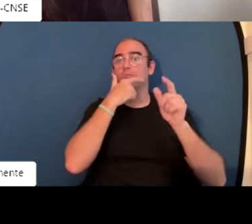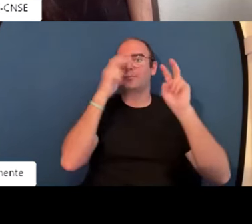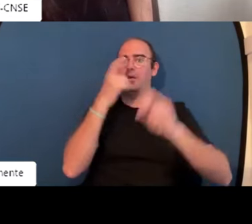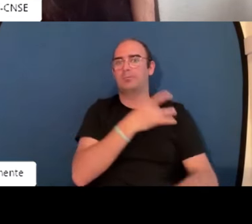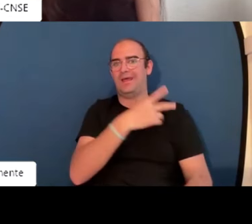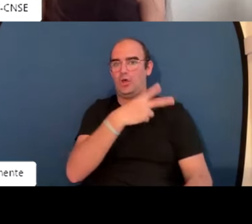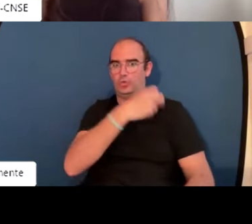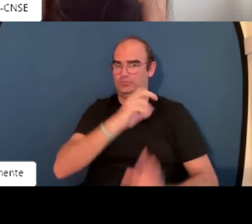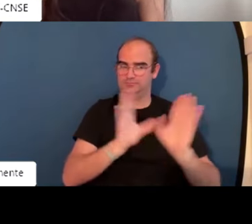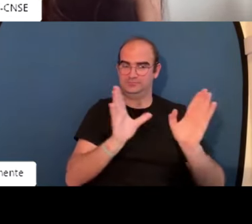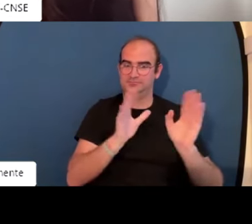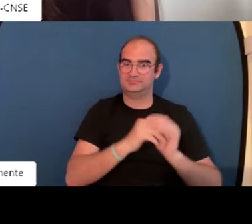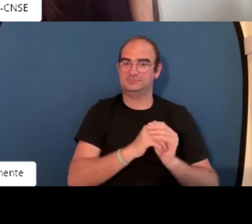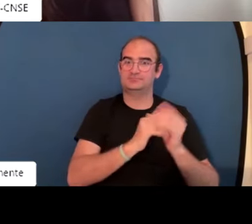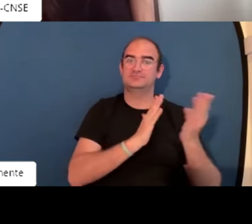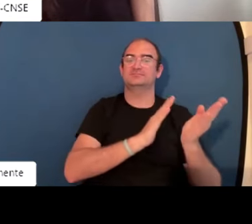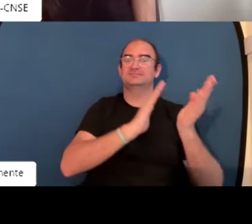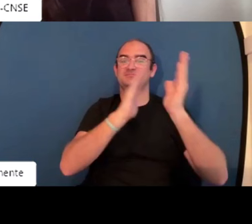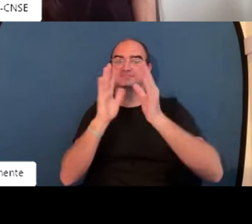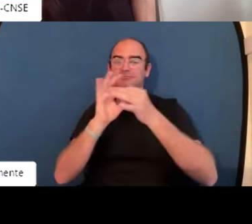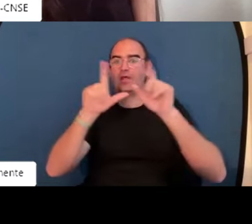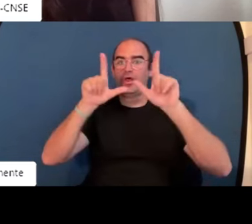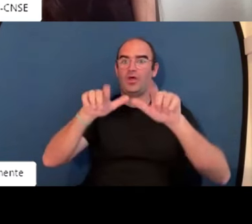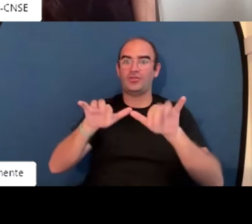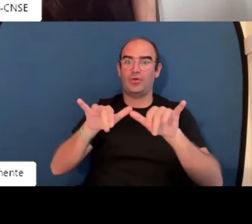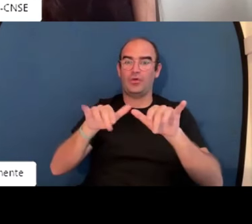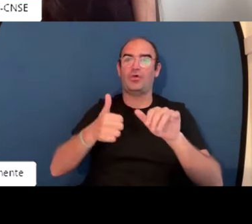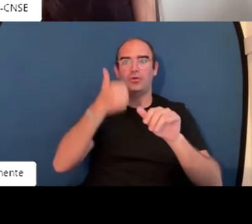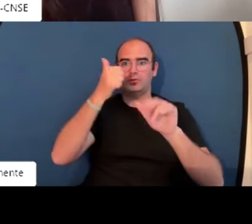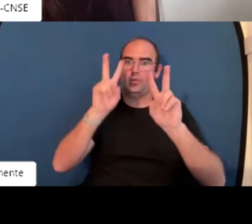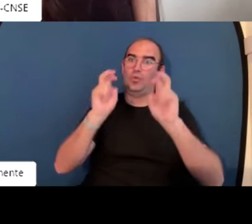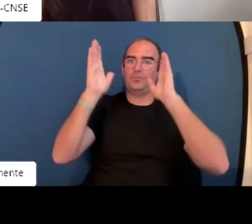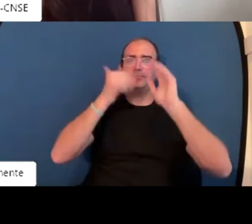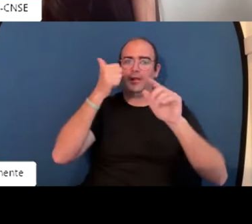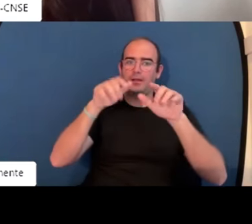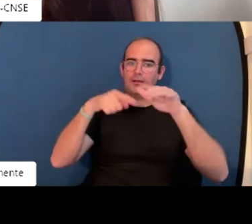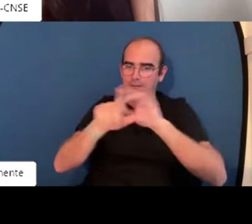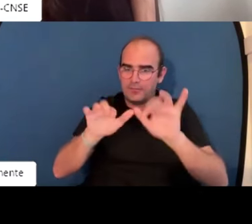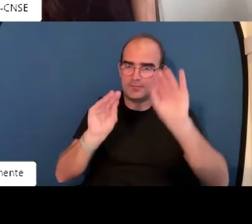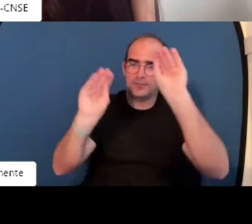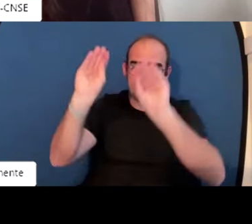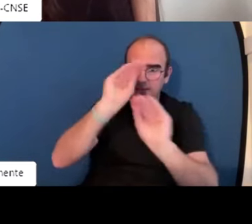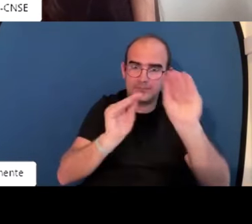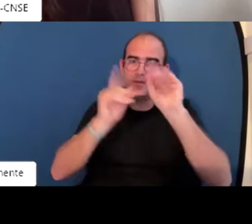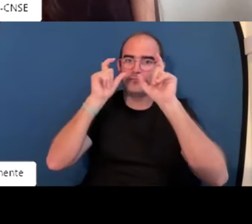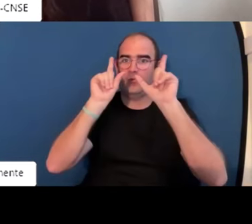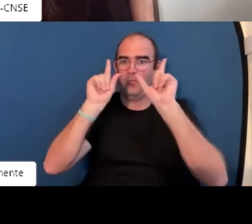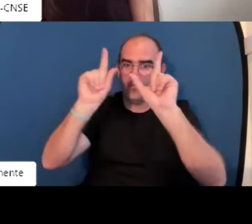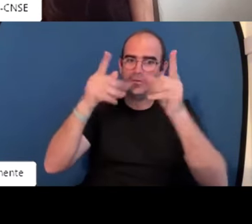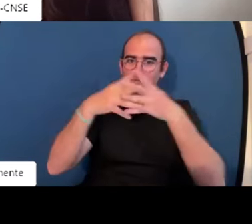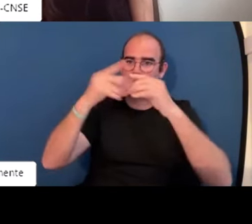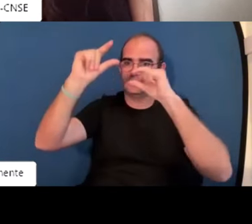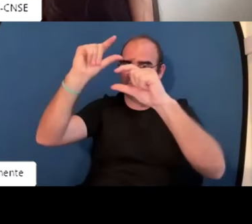hacían con máquinas de escribir se mandaban por correo postal esto fue evolucionando poco a poco empezamos a